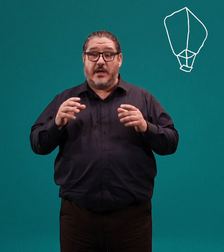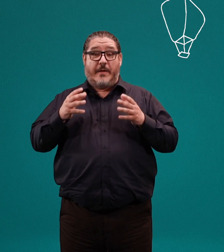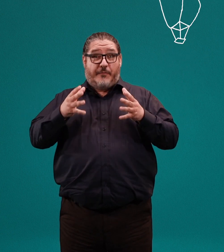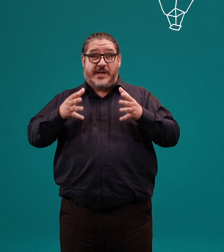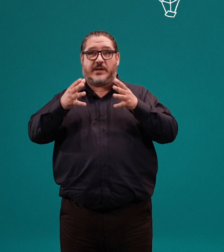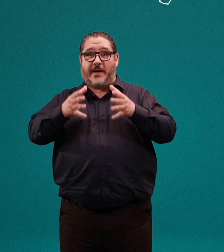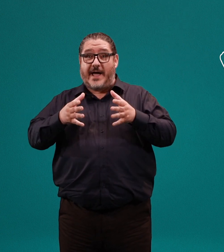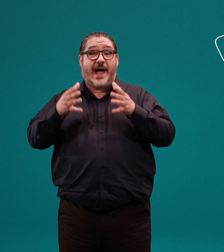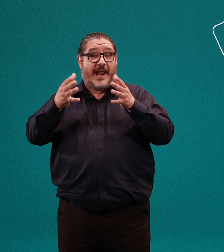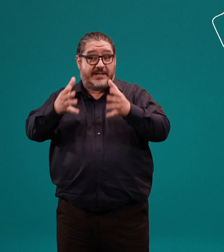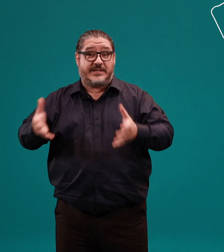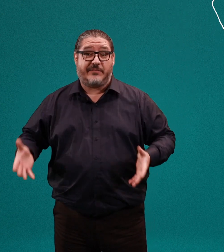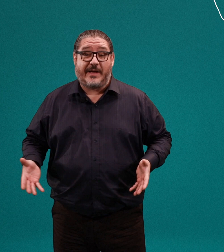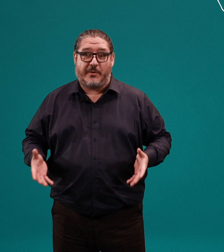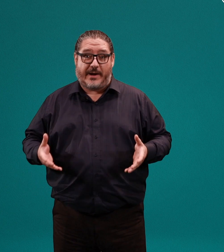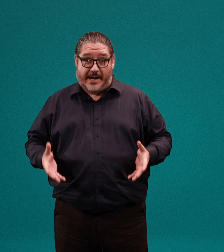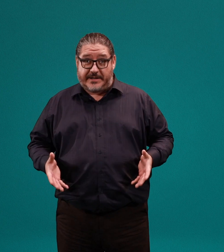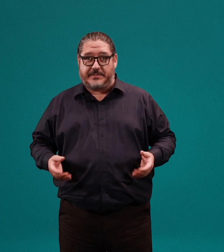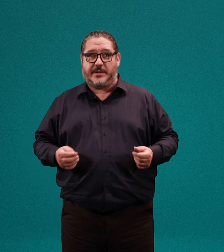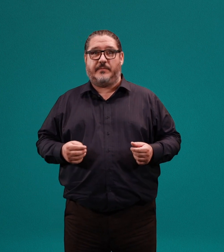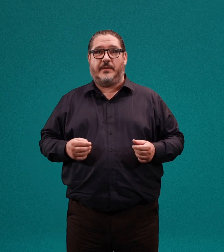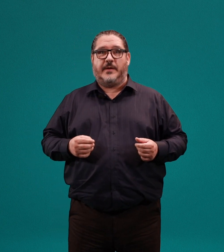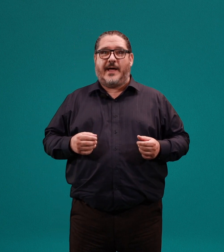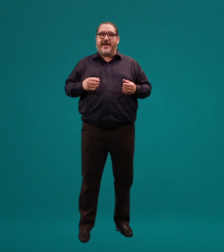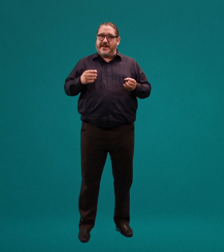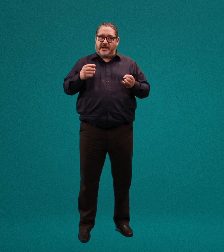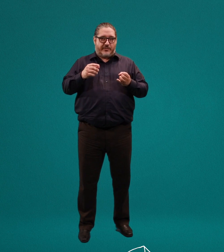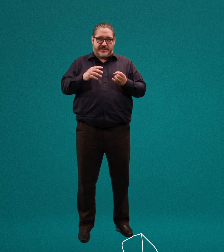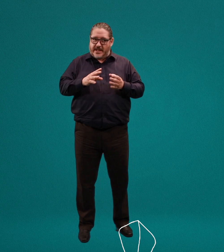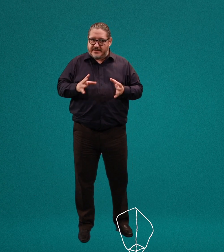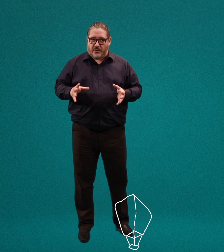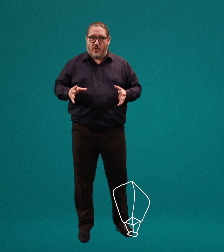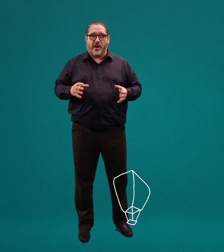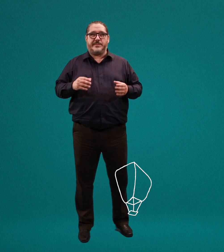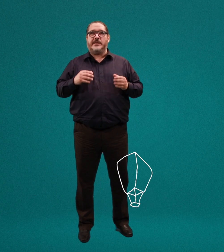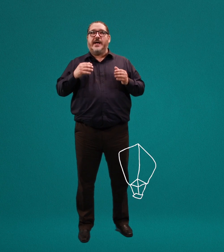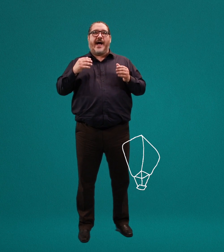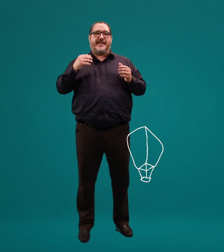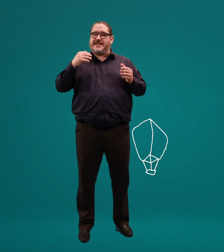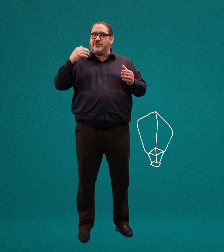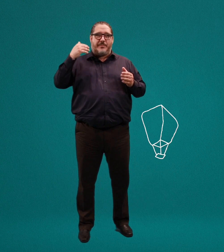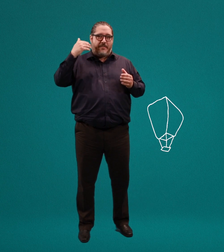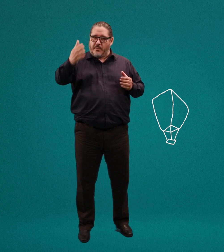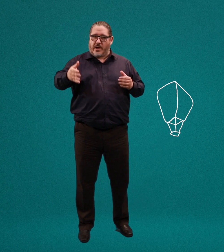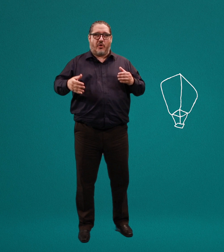y me fui a trabajar a la Red Científica Peruana, la RCP. A dirigir la Oficina de Desarrollo Web, ahí se hizo el primer buscador